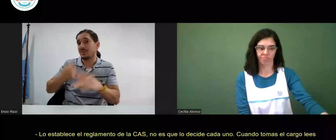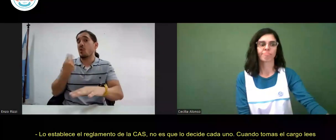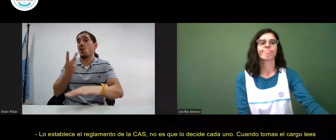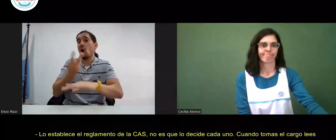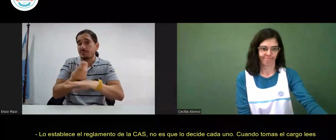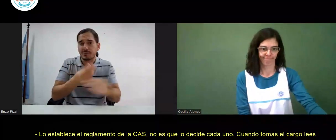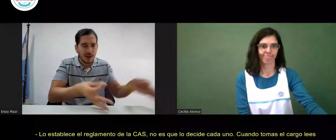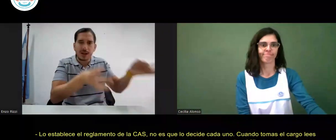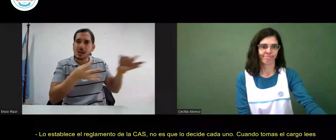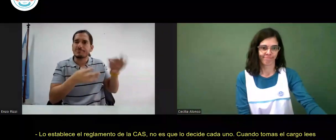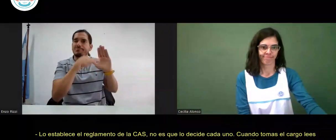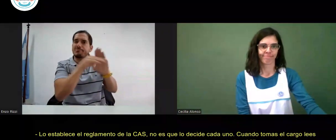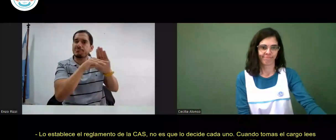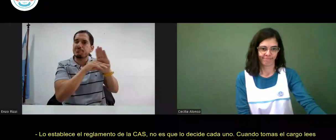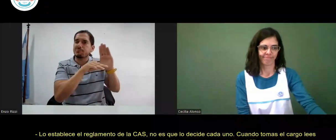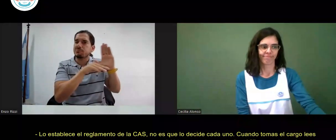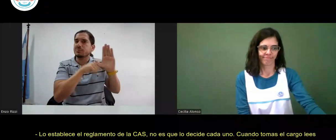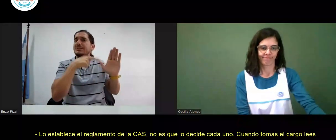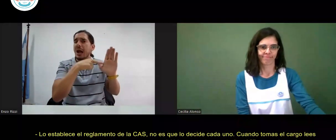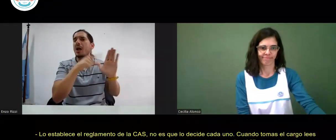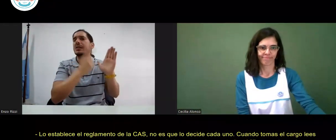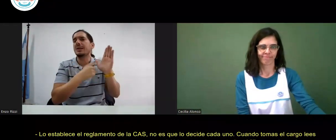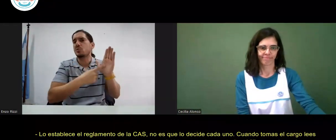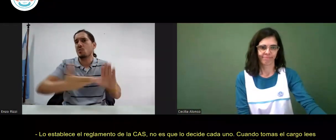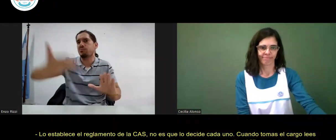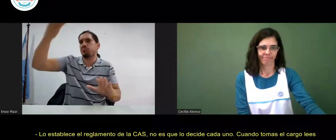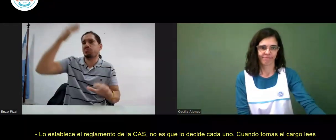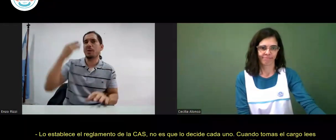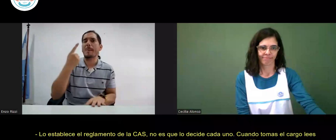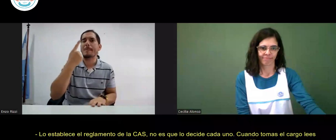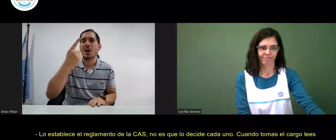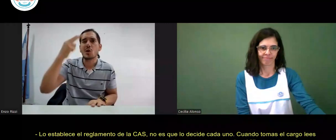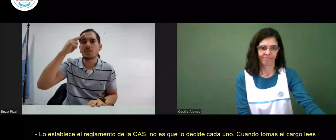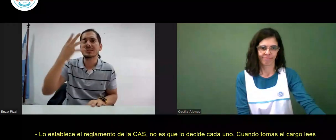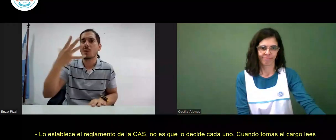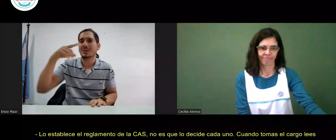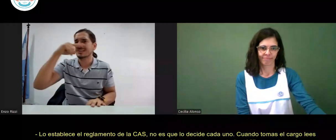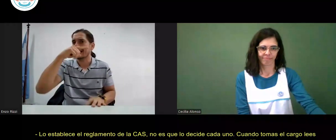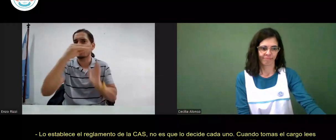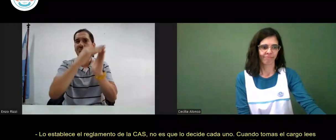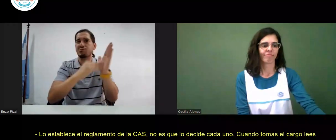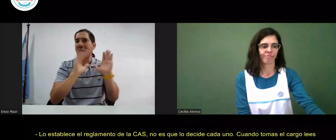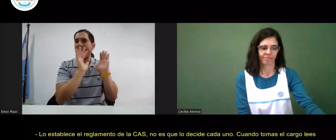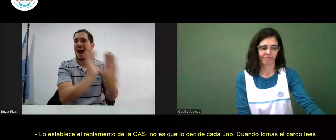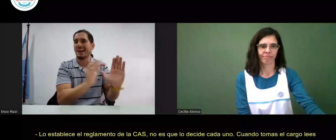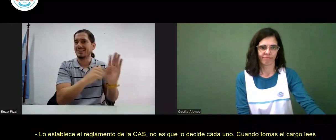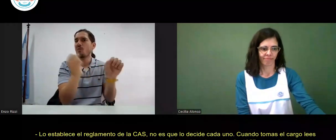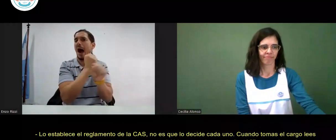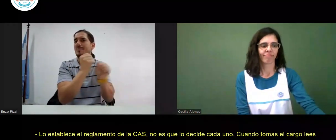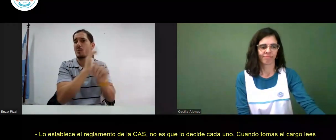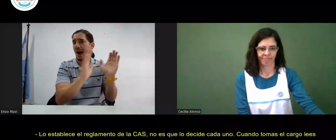Cuando tomás el cargo, lees todo el reglamento, ese estatuto que se escribió hace mucho, en el año 1957,